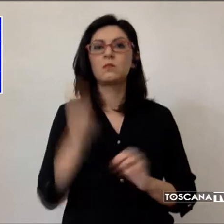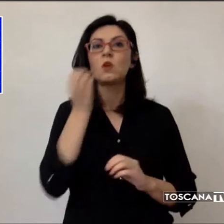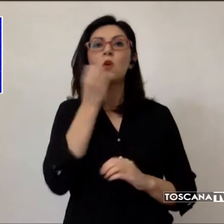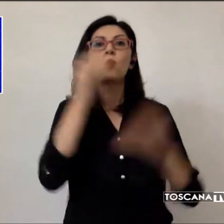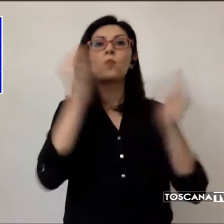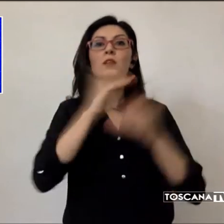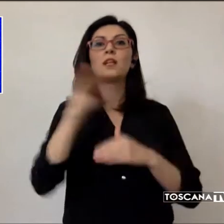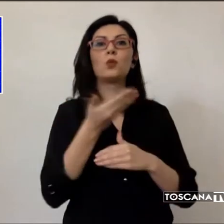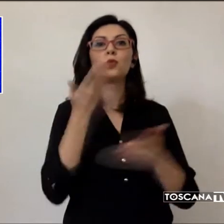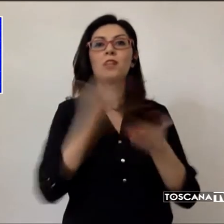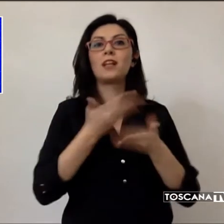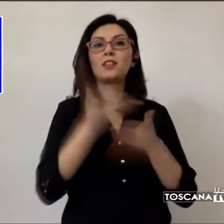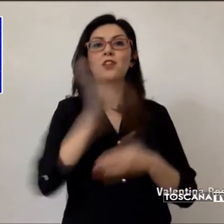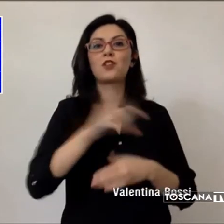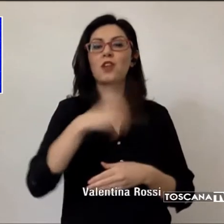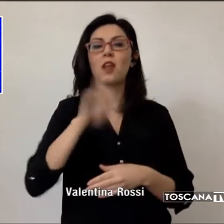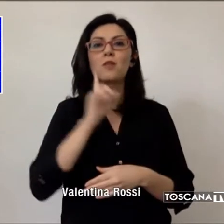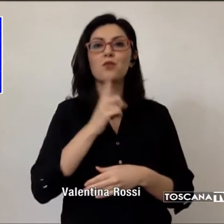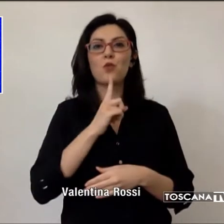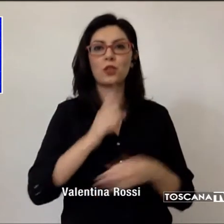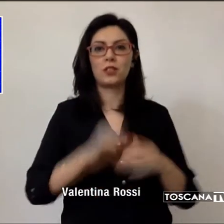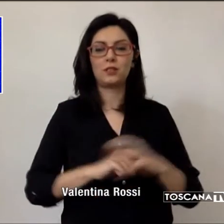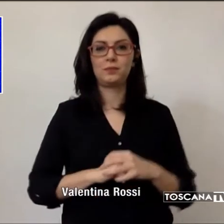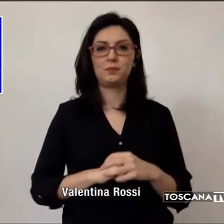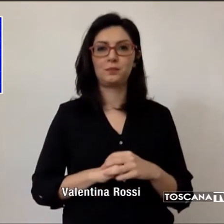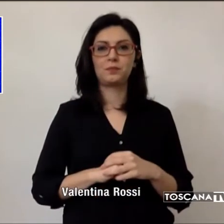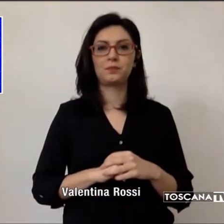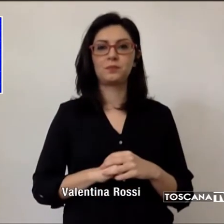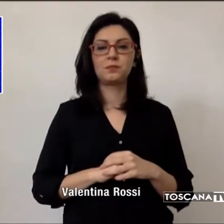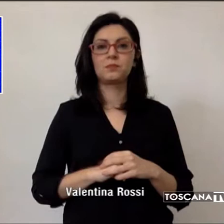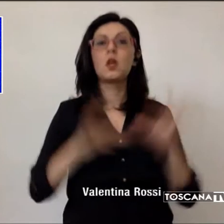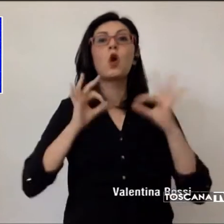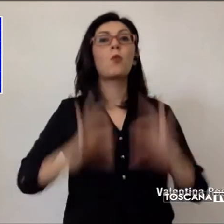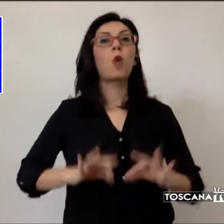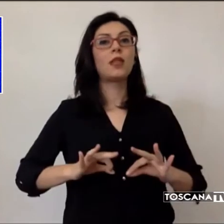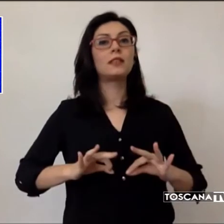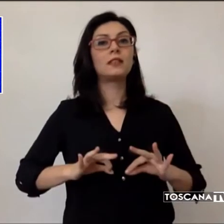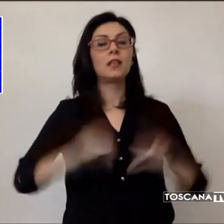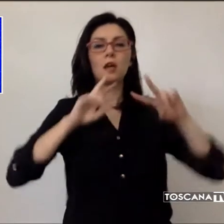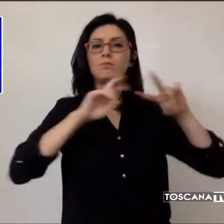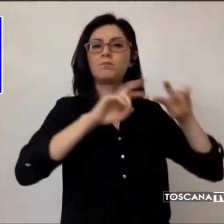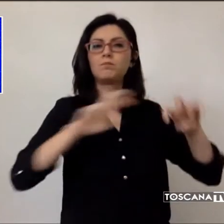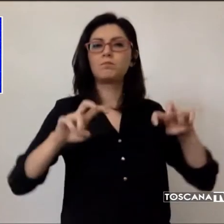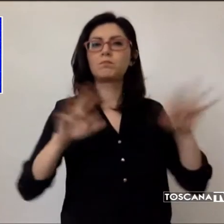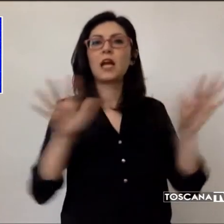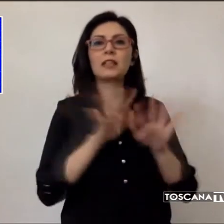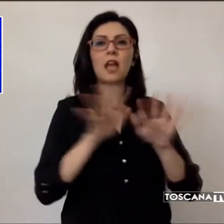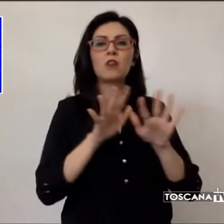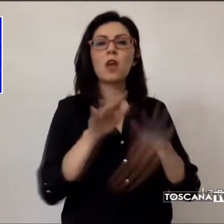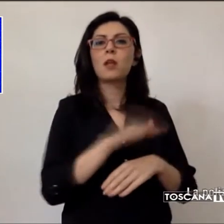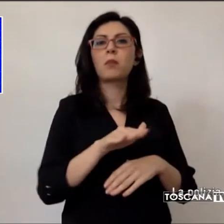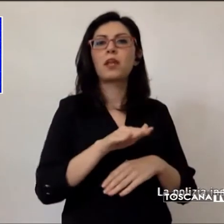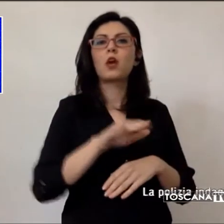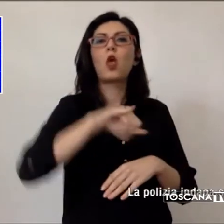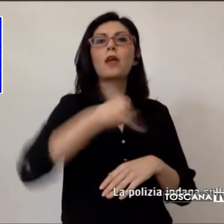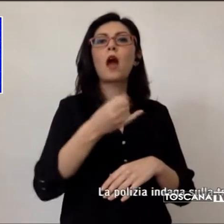Dalla TG regionale per assordi, la polizia indaga sulla tragedia del piccolo Jacopo Baci, sott'anni